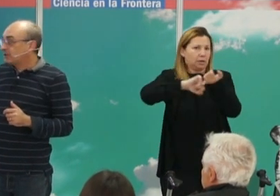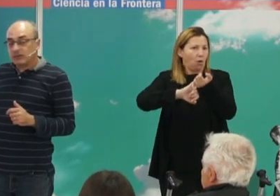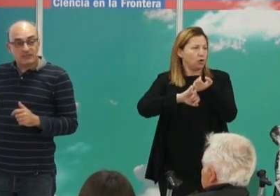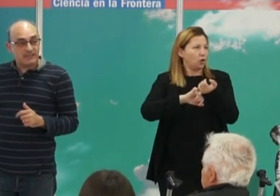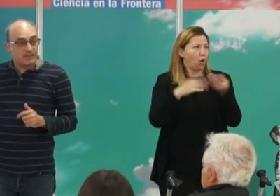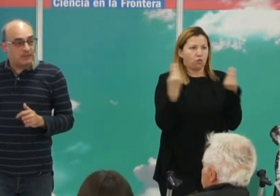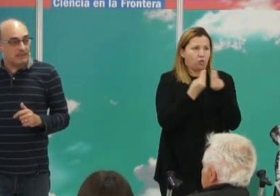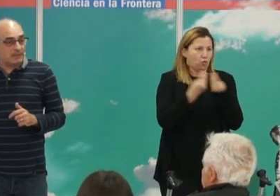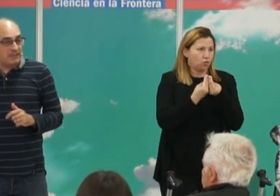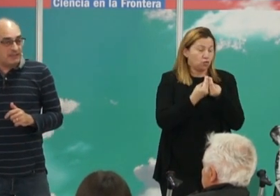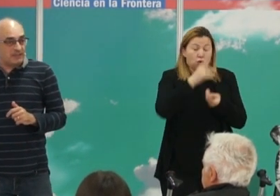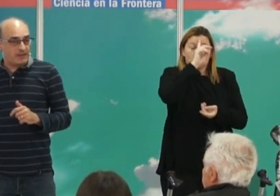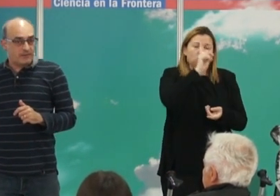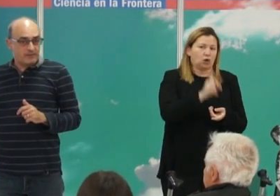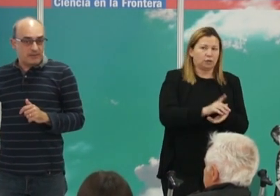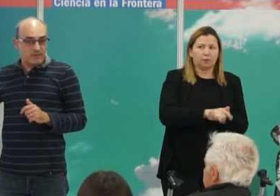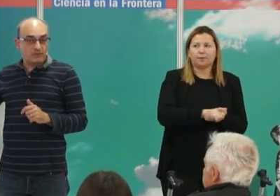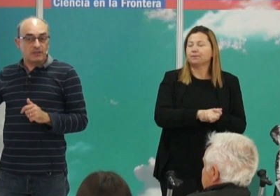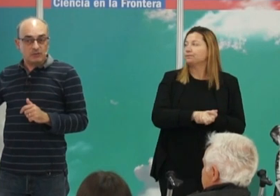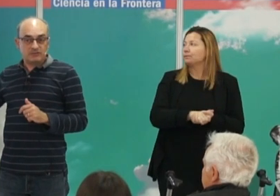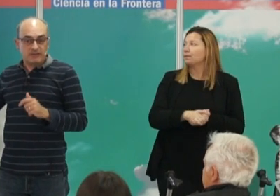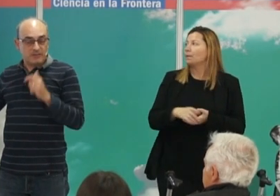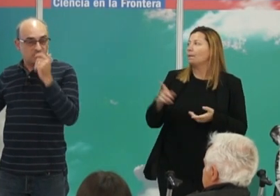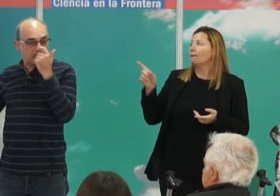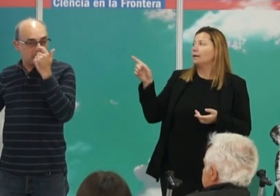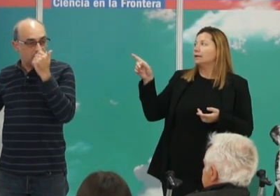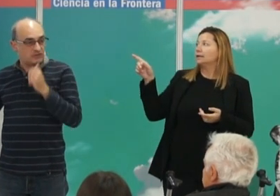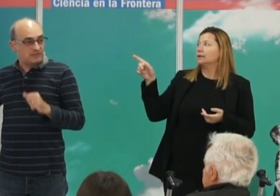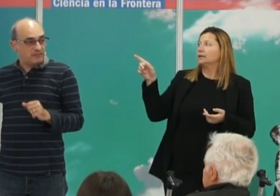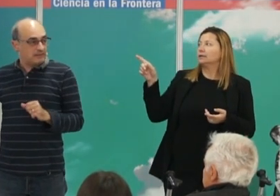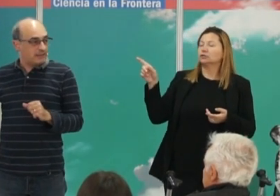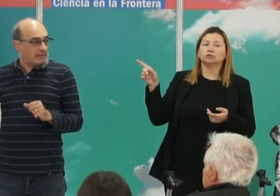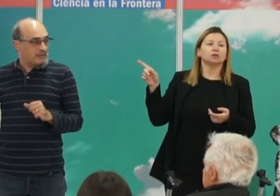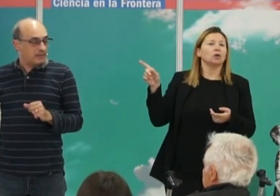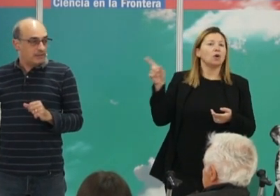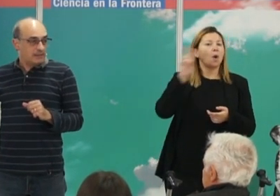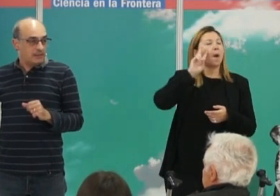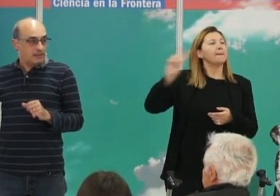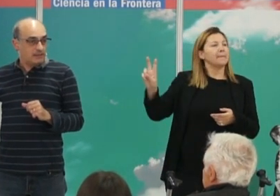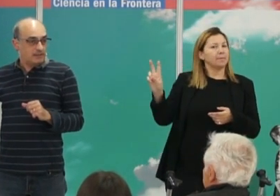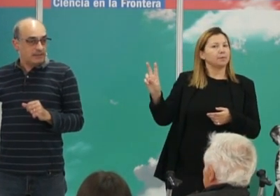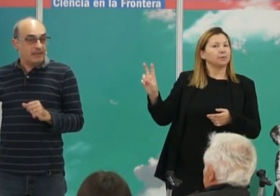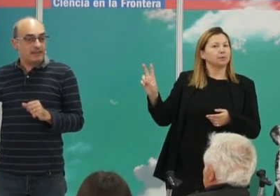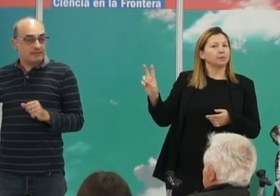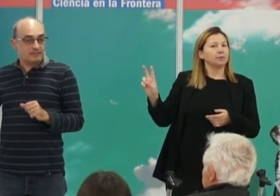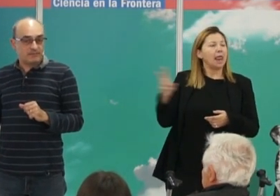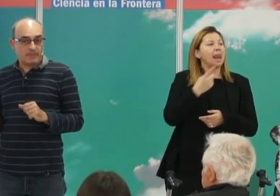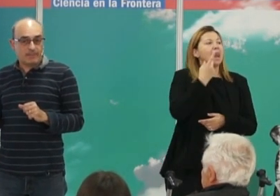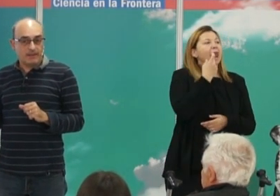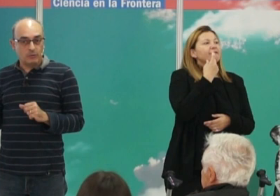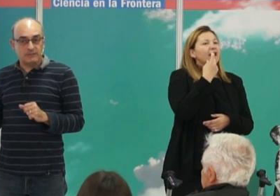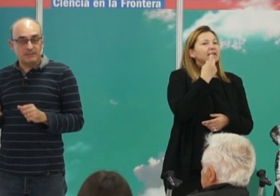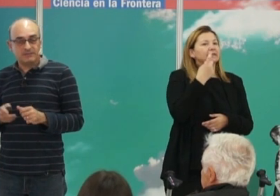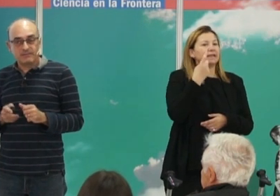Otra cosa que se encuentra también en este yacimiento y en muchos yacimientos antiguos es la falta de hijas